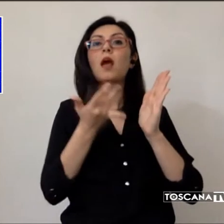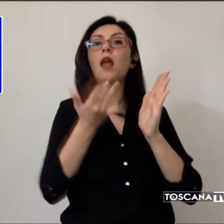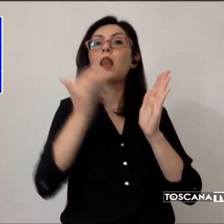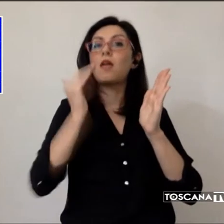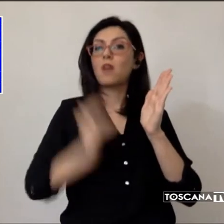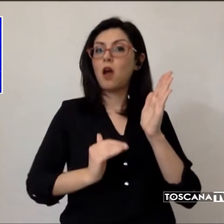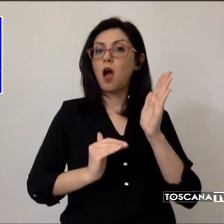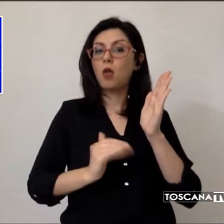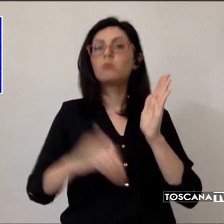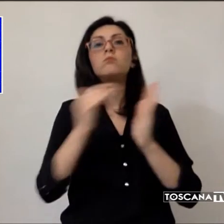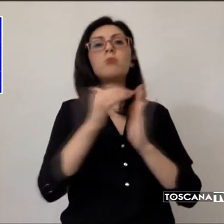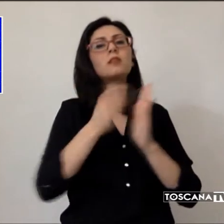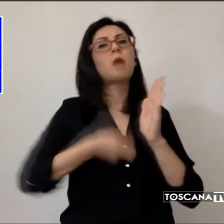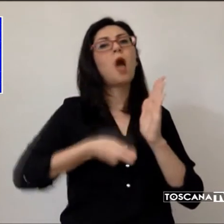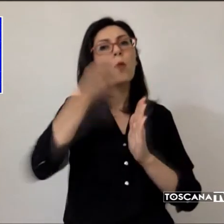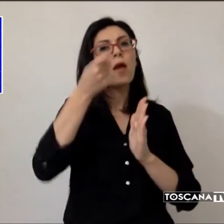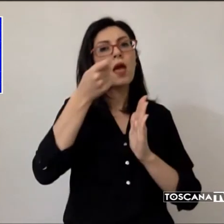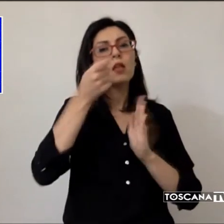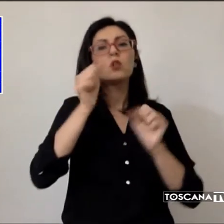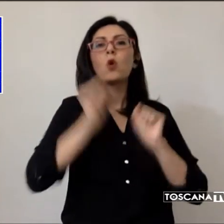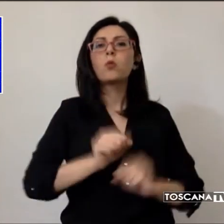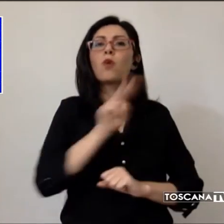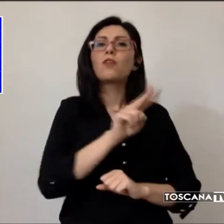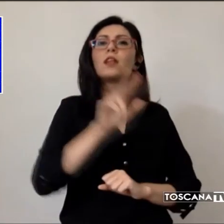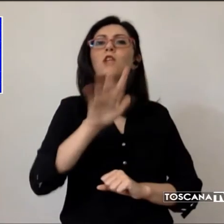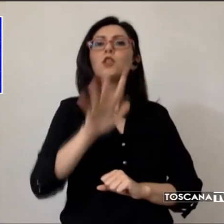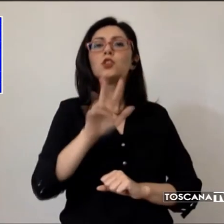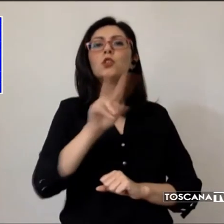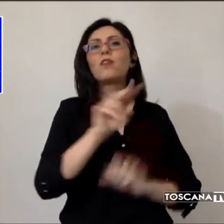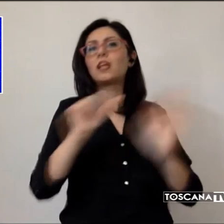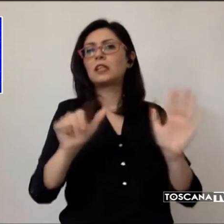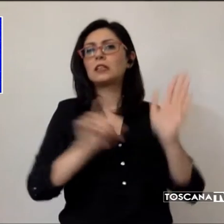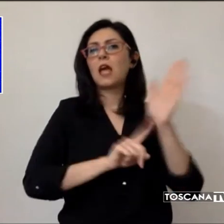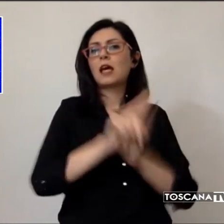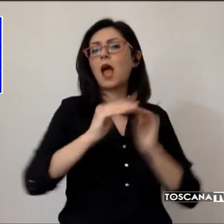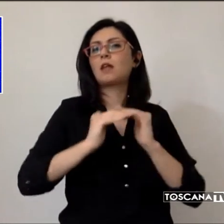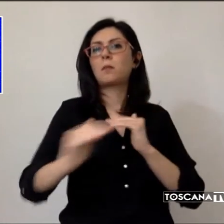massime in aumento intorno ai 25-26 gradi in pianura.